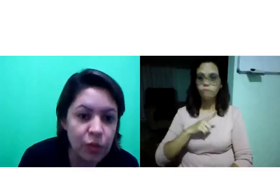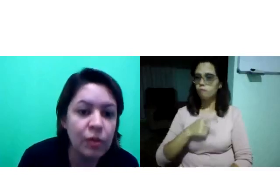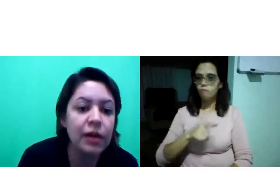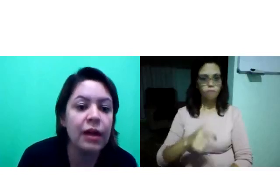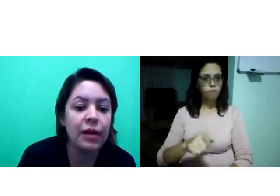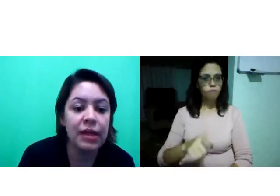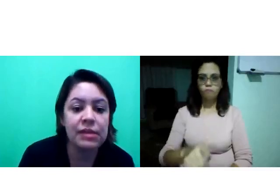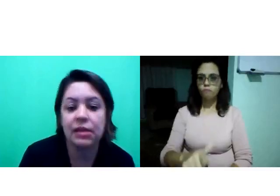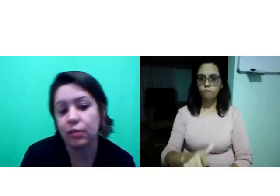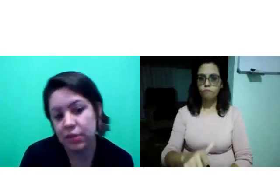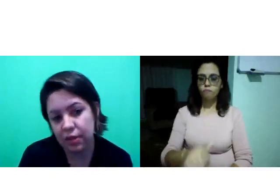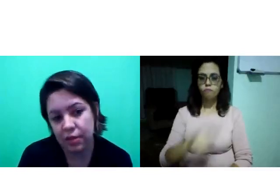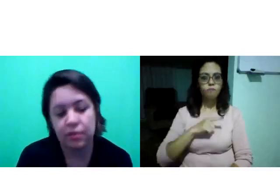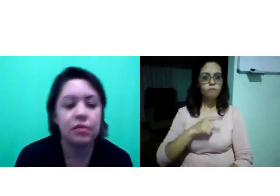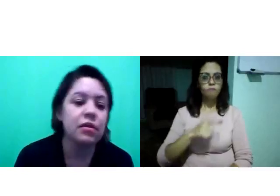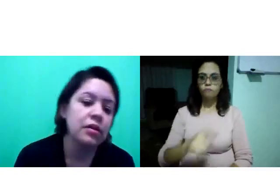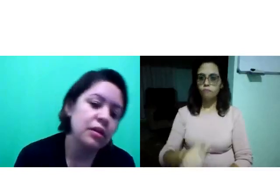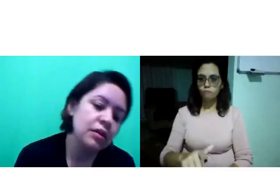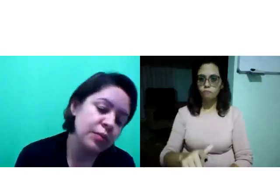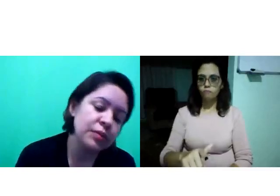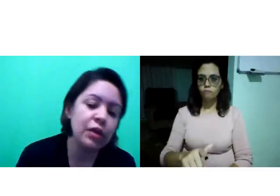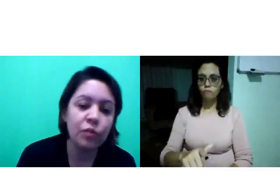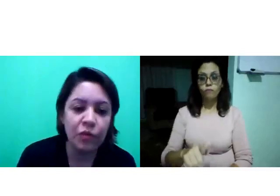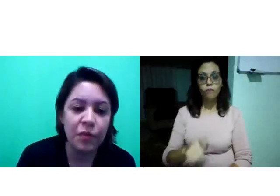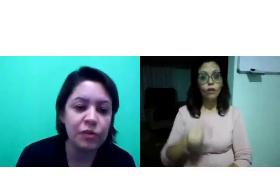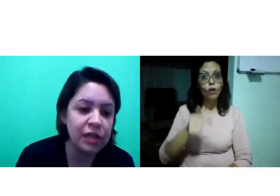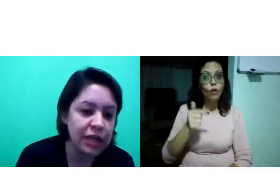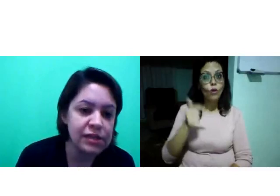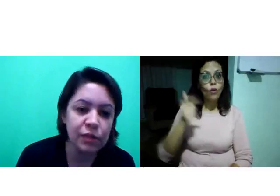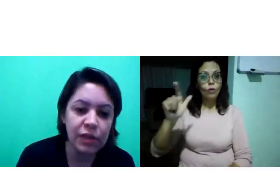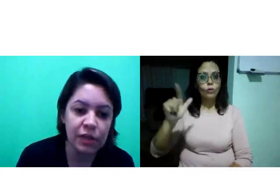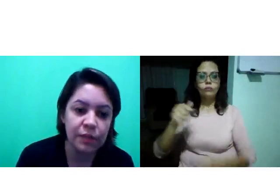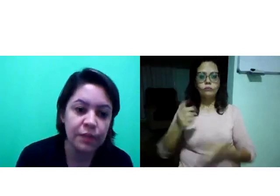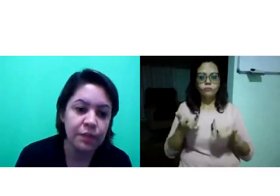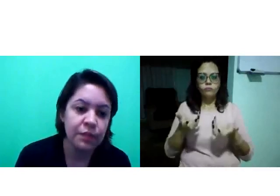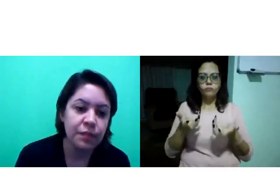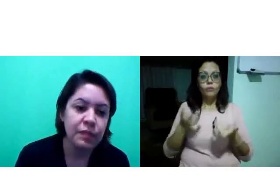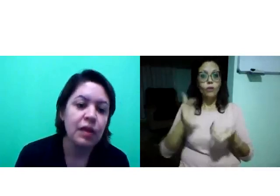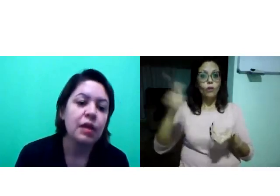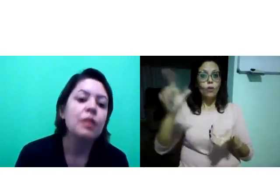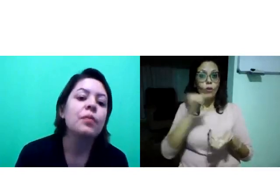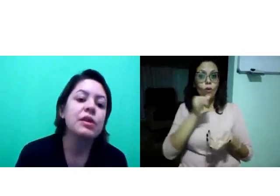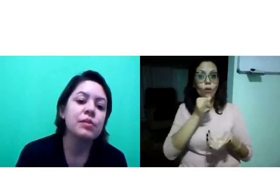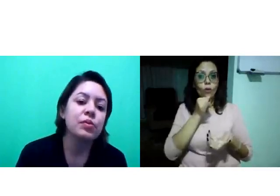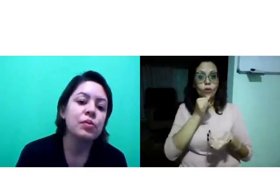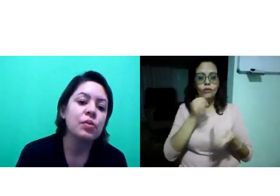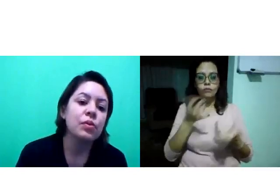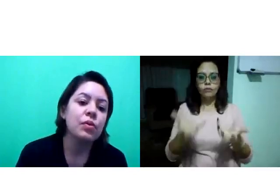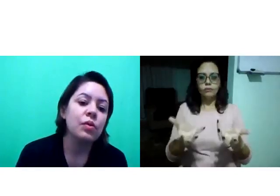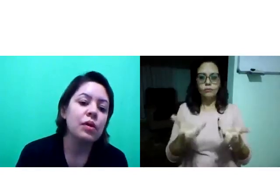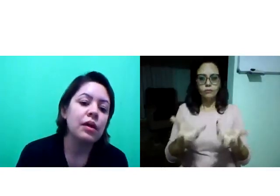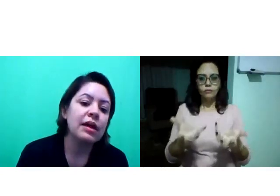afirmo com a cabeça. Não ter. Eu tenho um movimento de negação ali. Por exemplo.